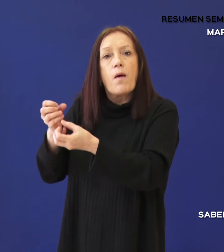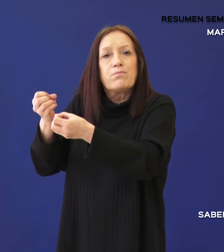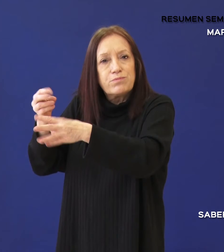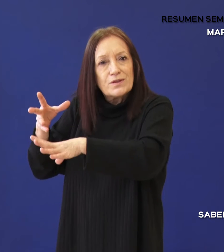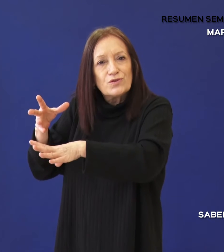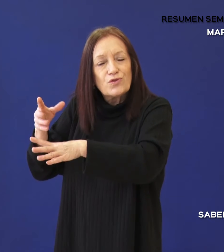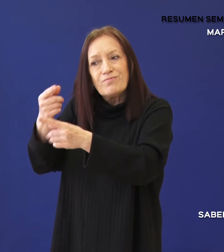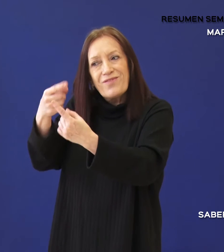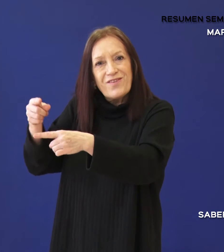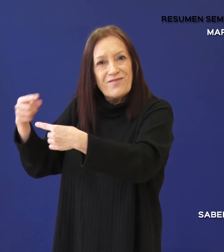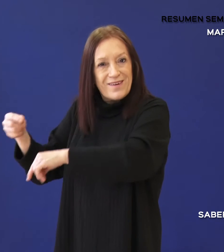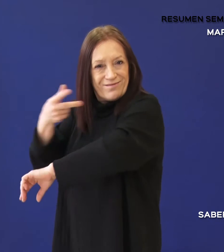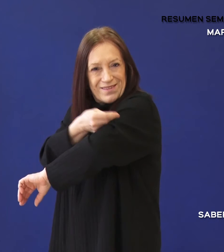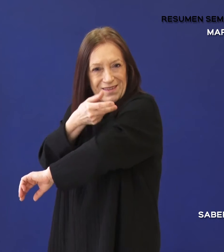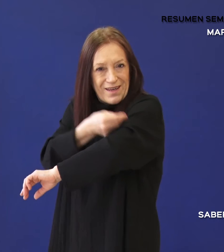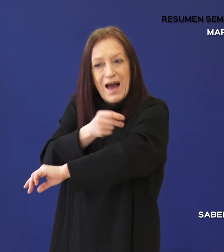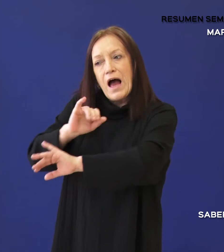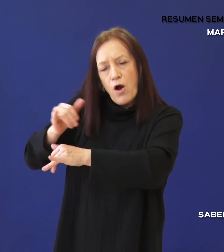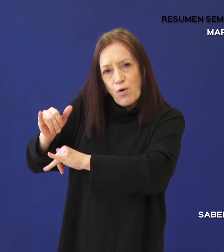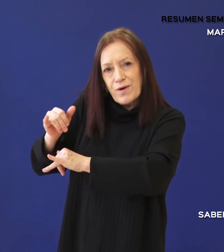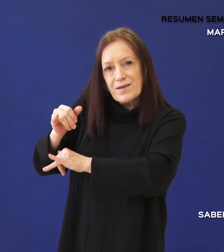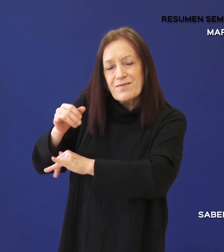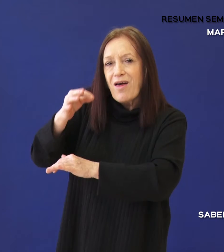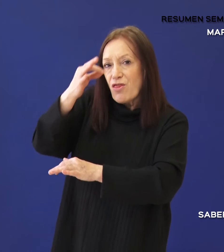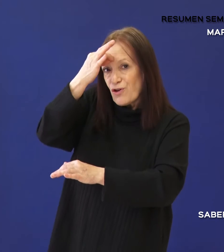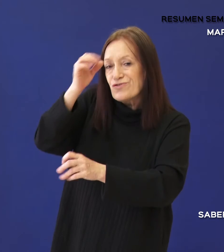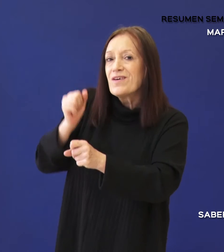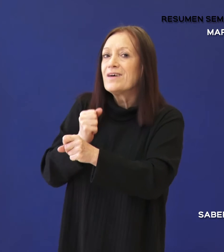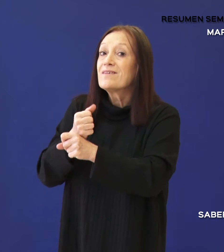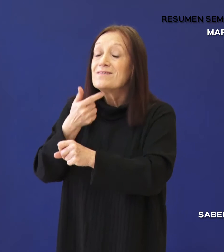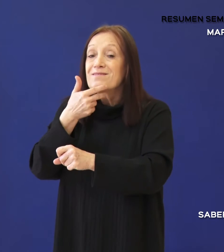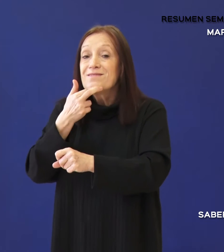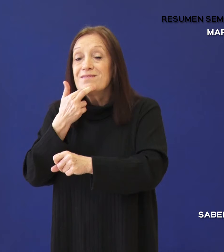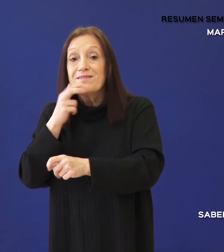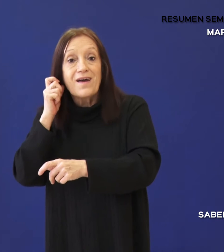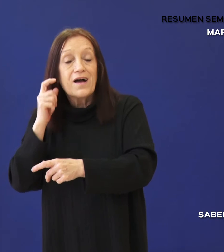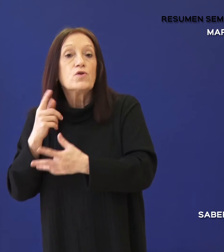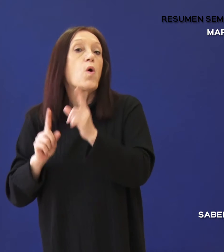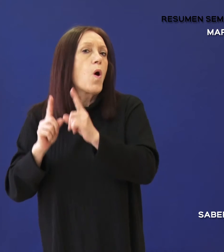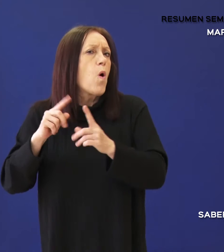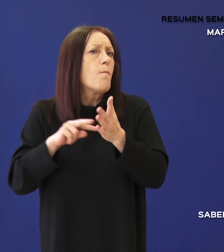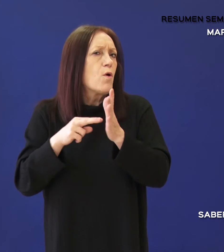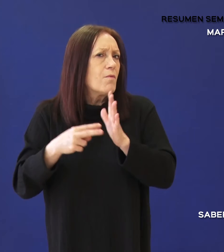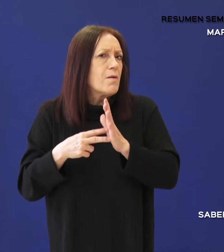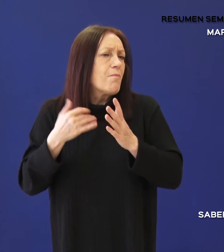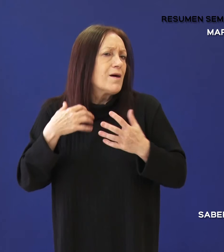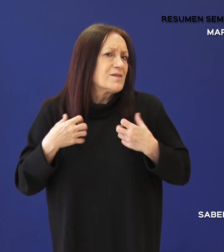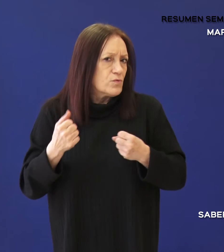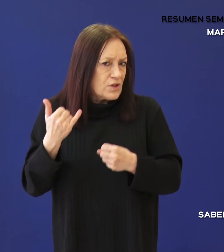la inoculación con vacuna moderna a niños y jóvenes con algunas patologías, como enfermedades pulmonares,